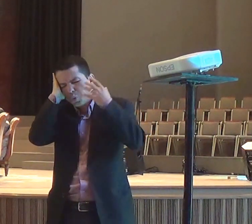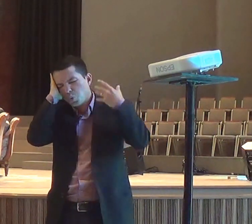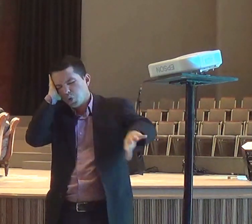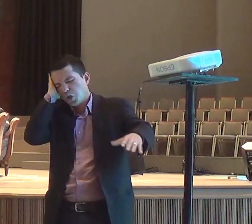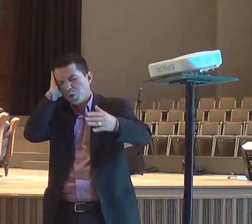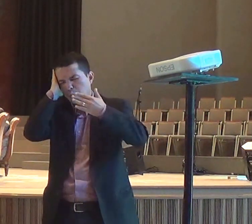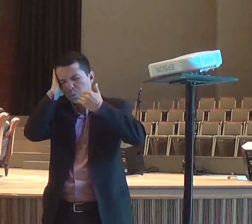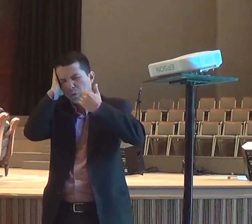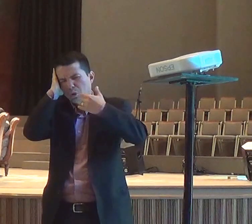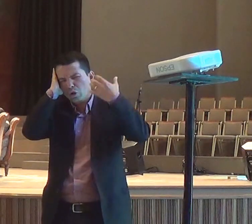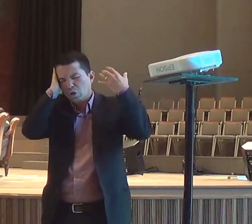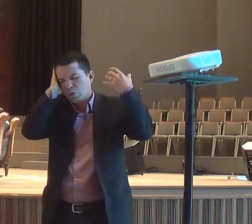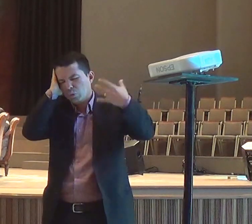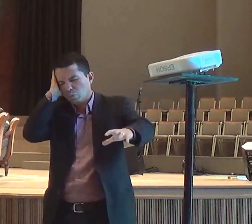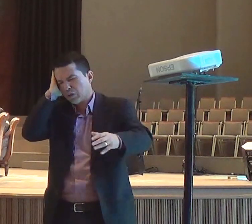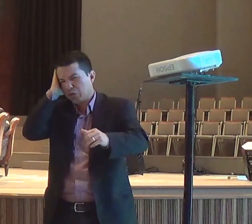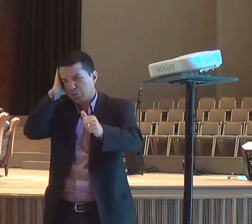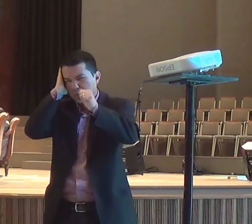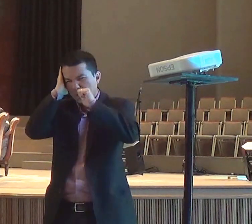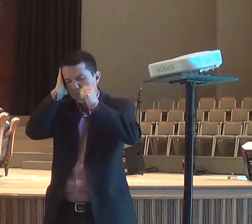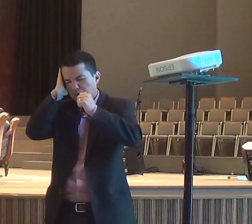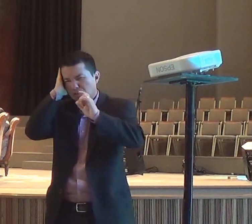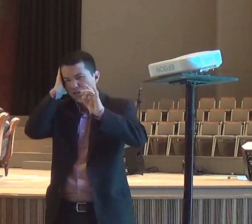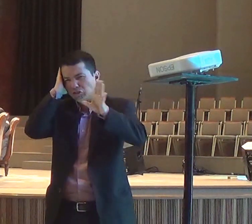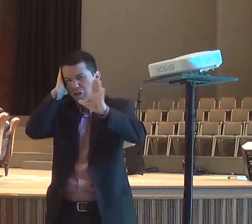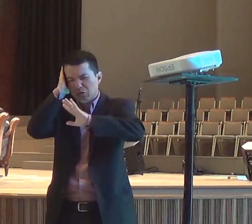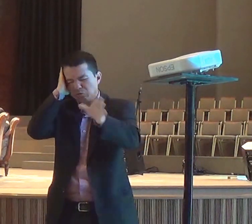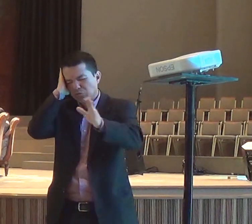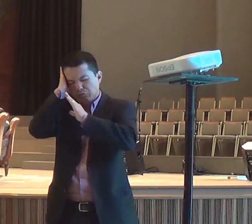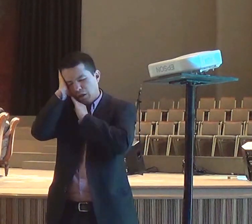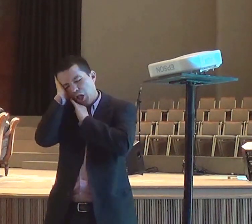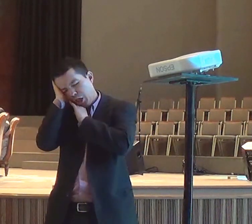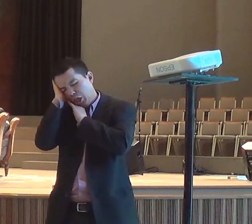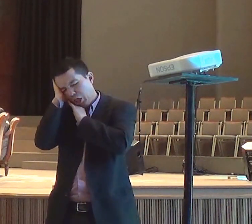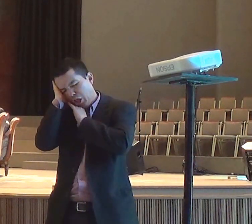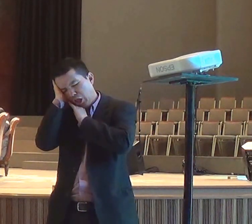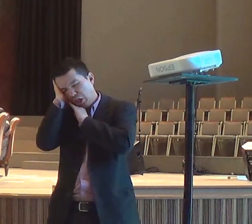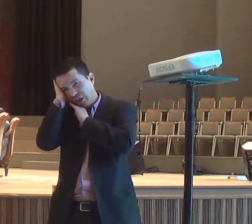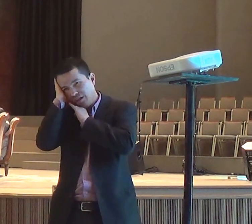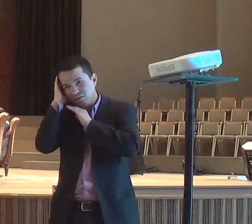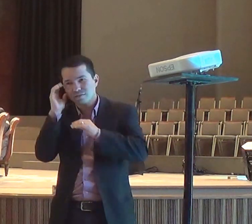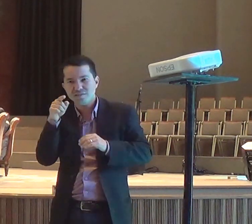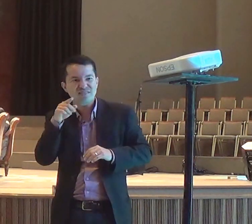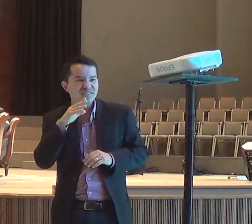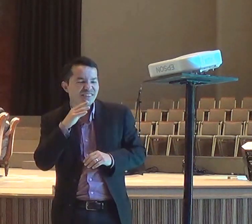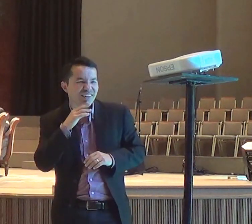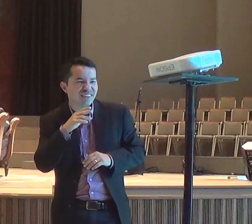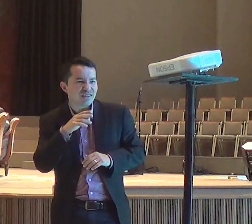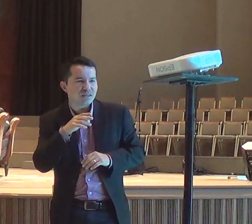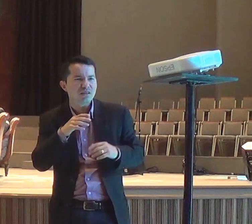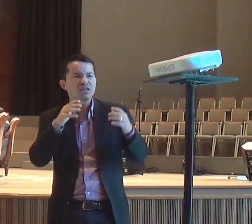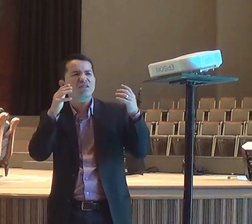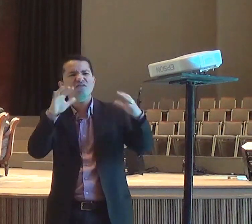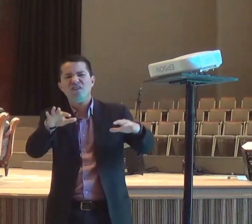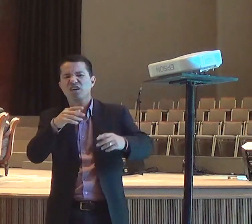ele não quer fazer nada, ele só quer ficar dormindo, você já viu, uma cena assim, não quero ver, não quero falar, eu só quero dormir,